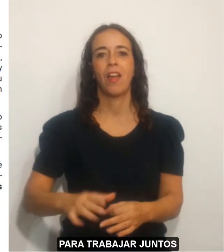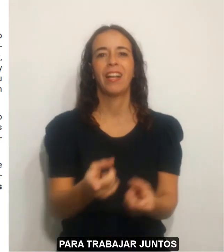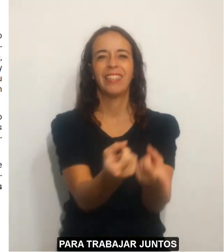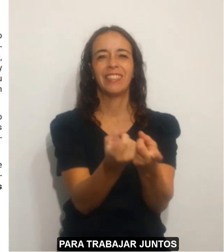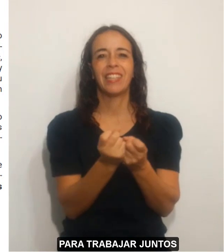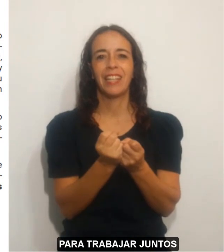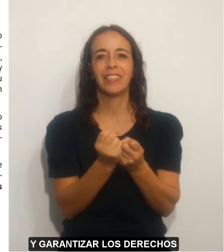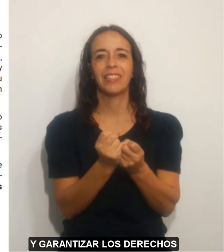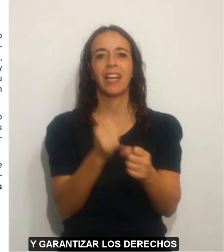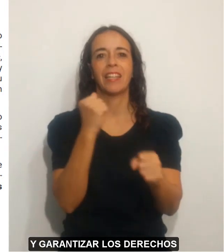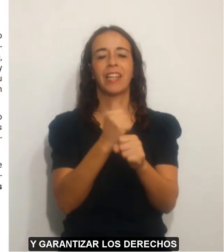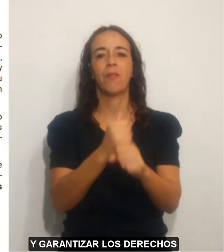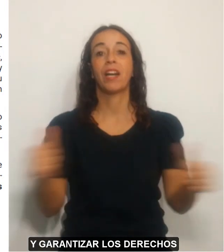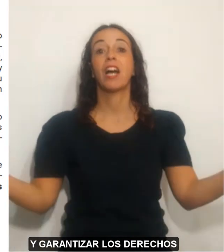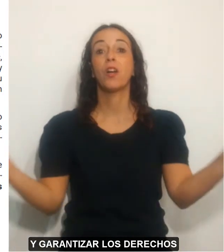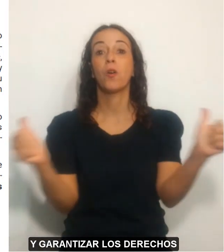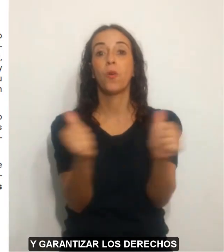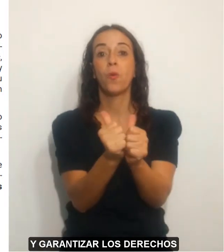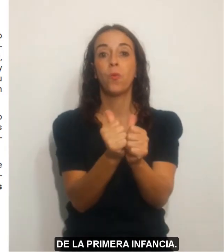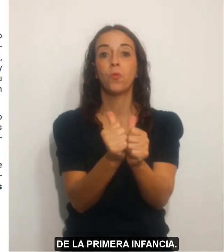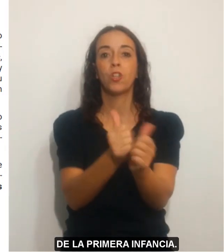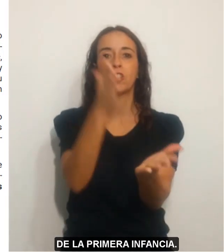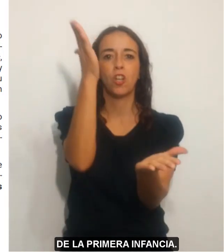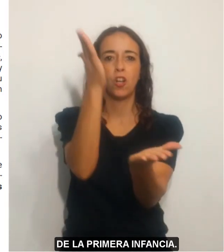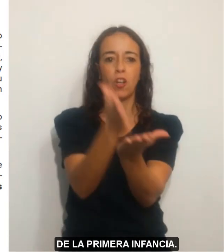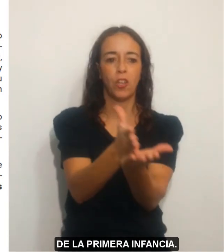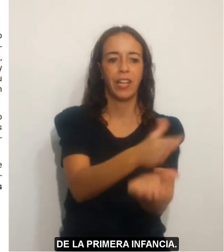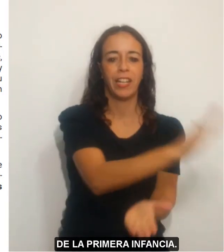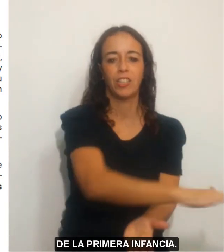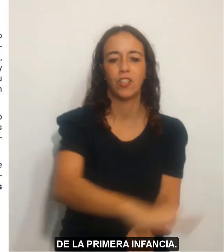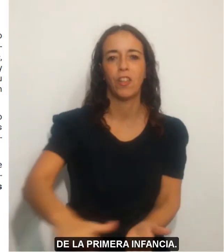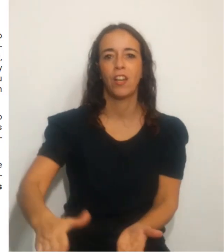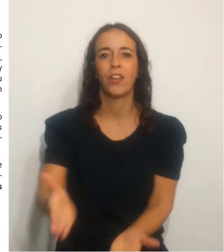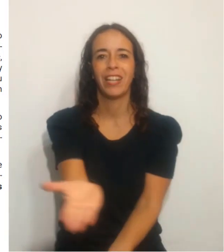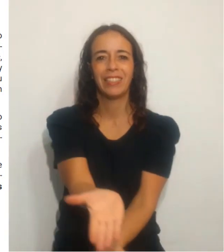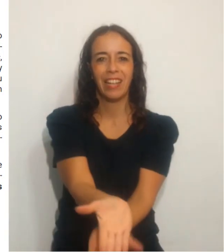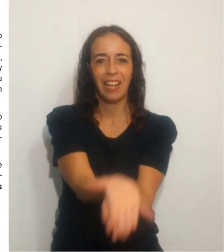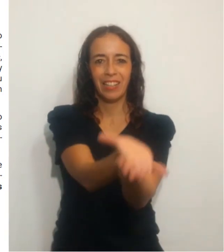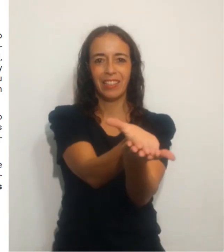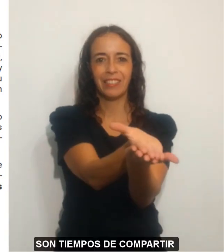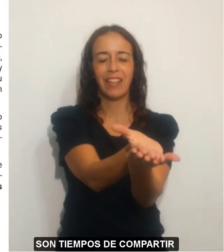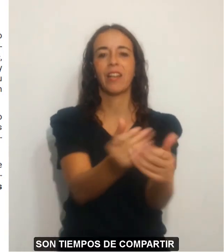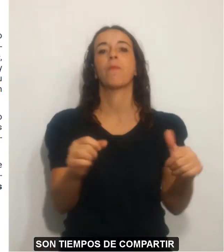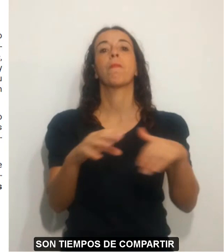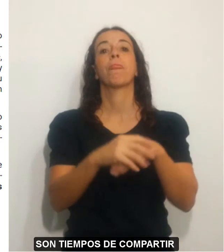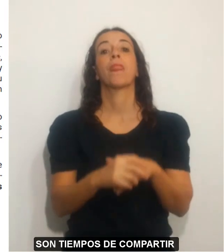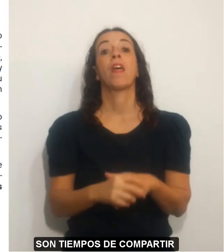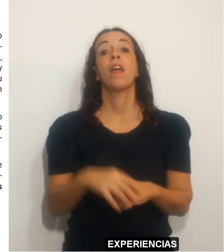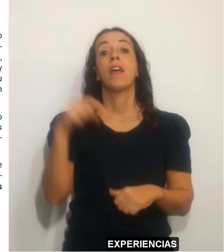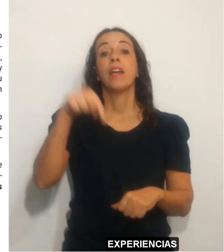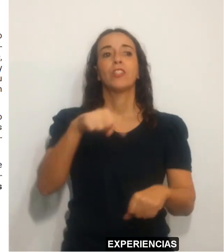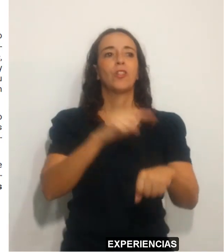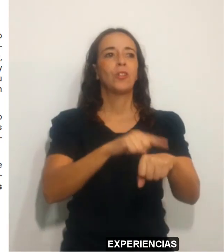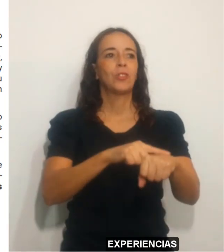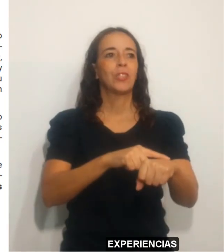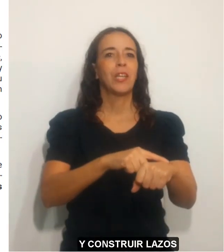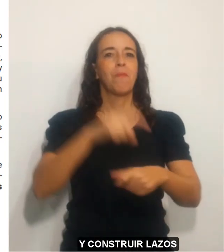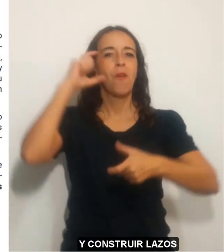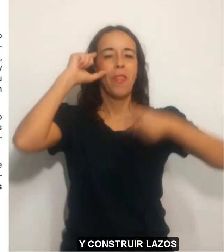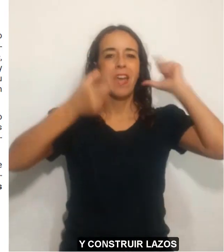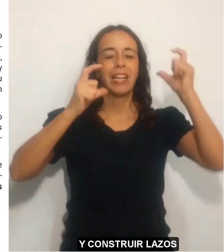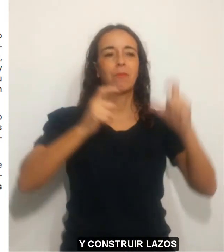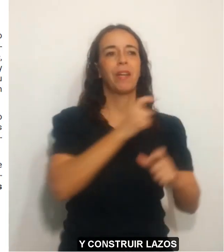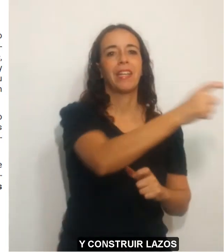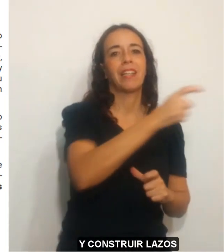trabajar juntos y garantizar los derechos de la primera infancia. Son tiempos de compartir experiencias